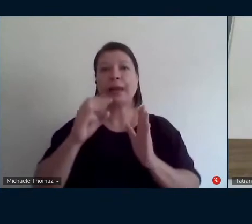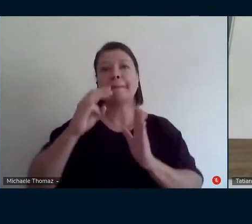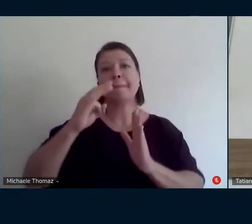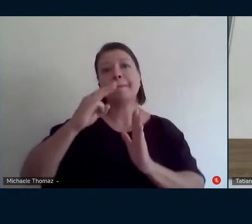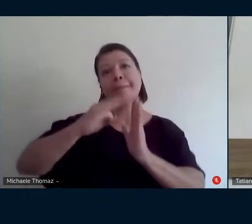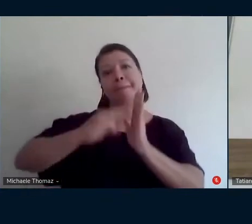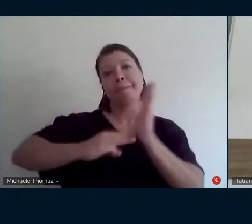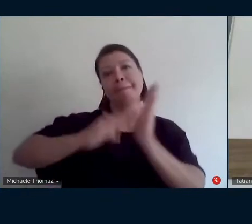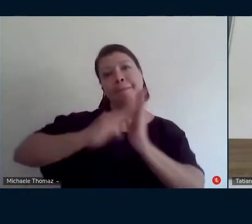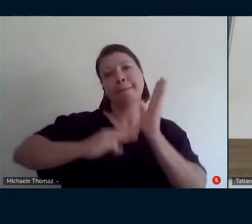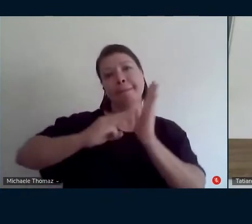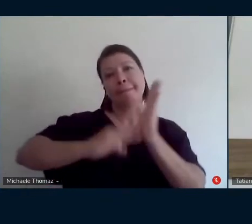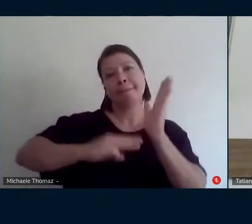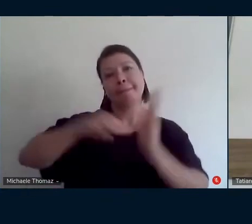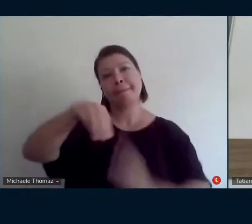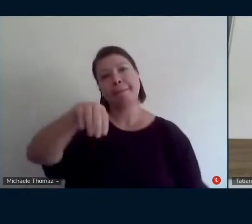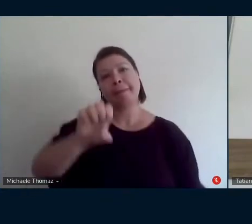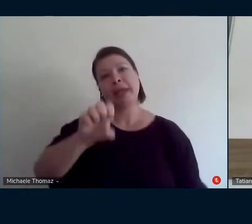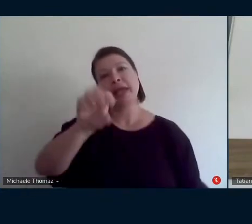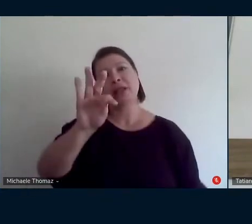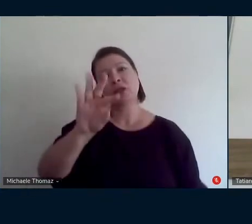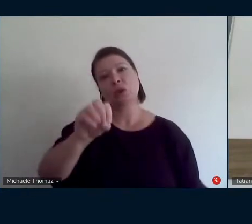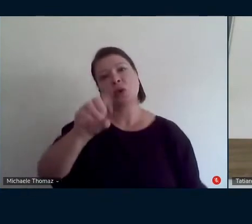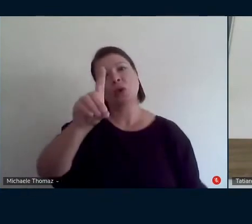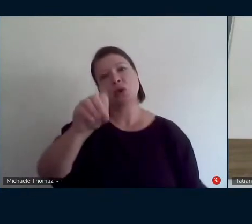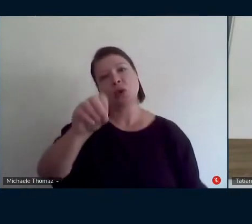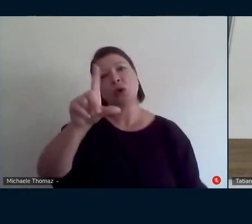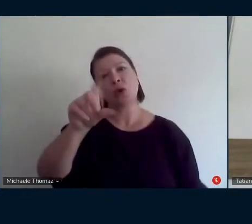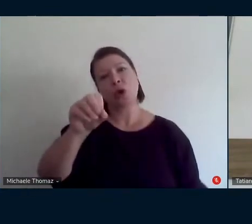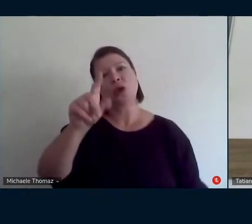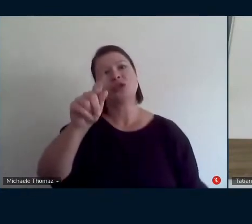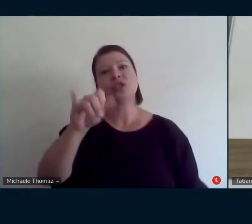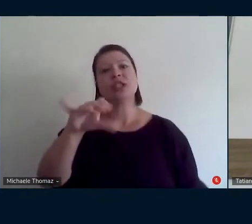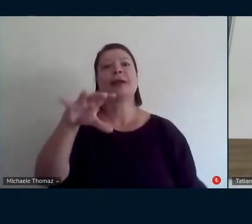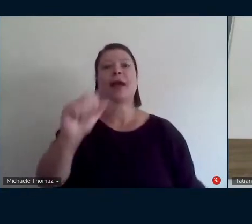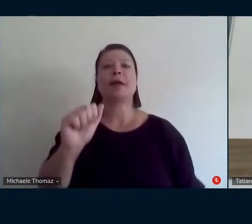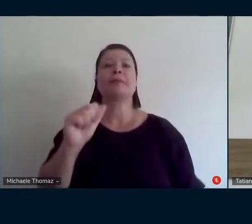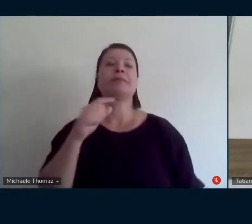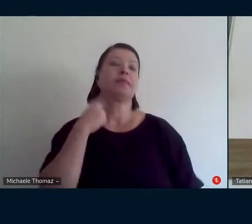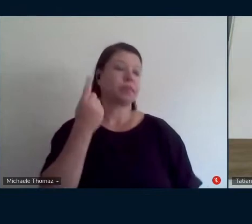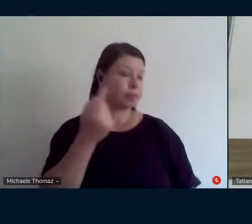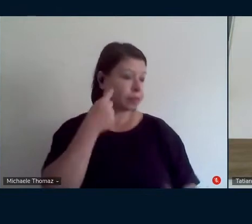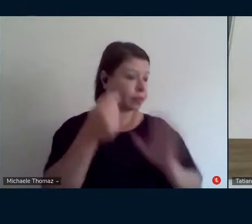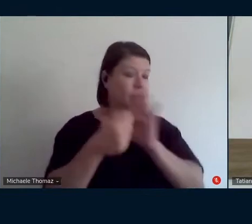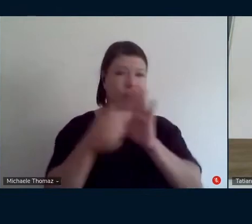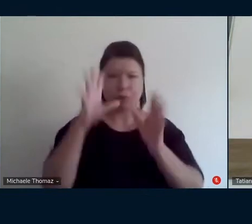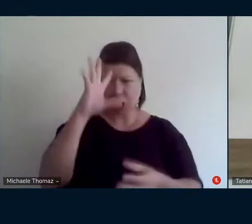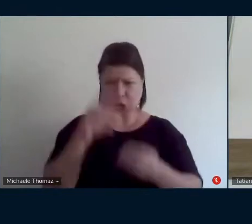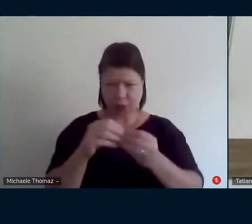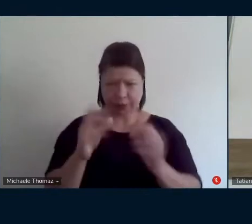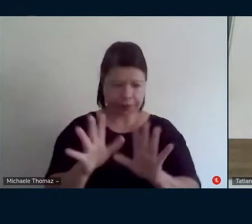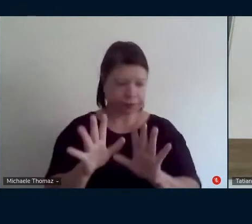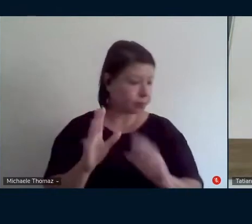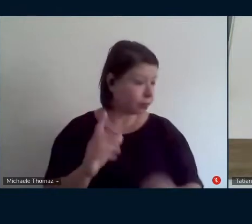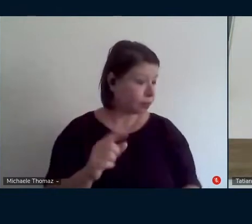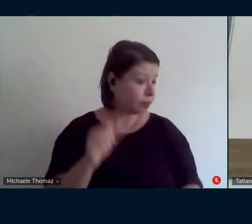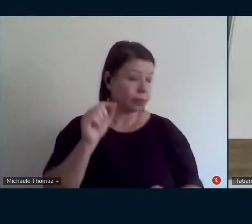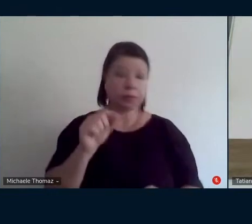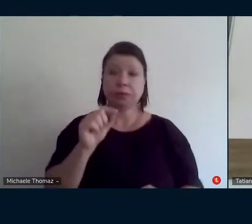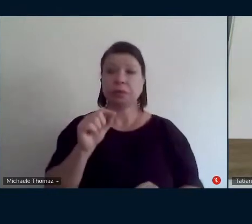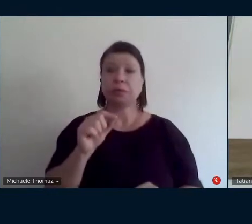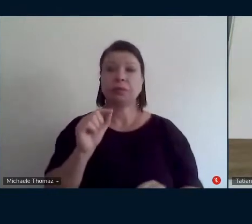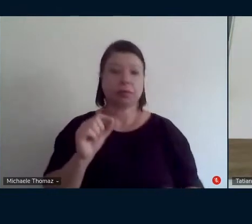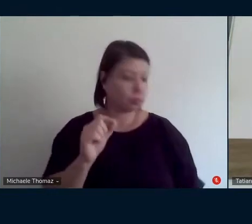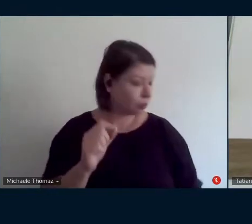eu vou tentar ser mais rápida já vixi 24 minutos bom aqui é Tati eu acho que você